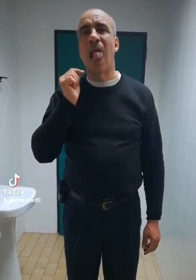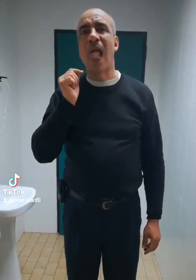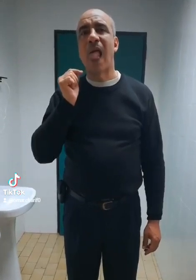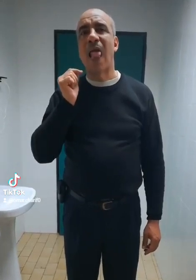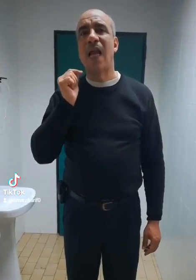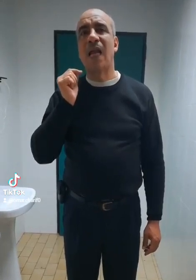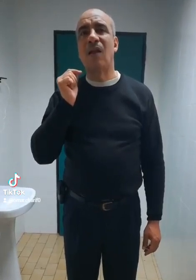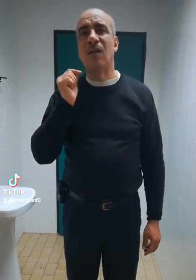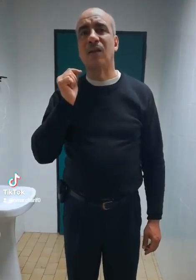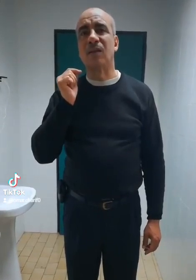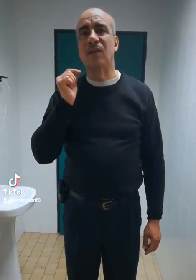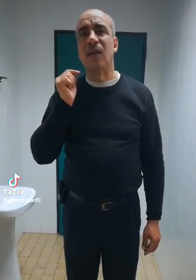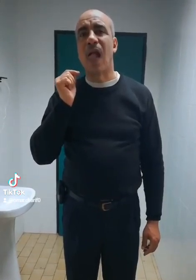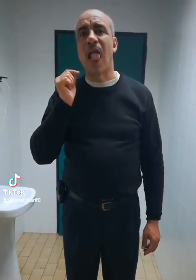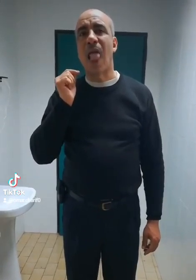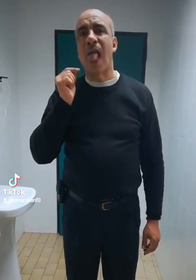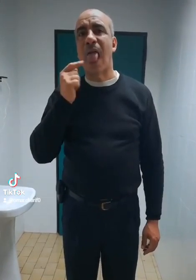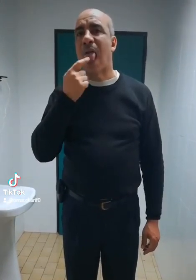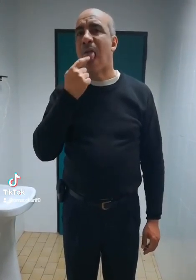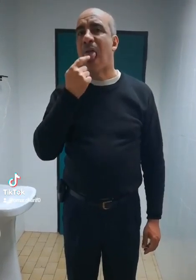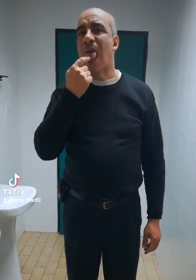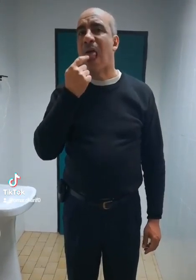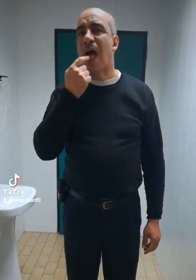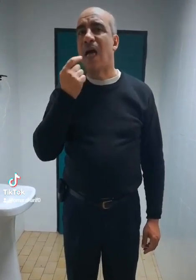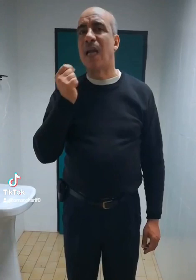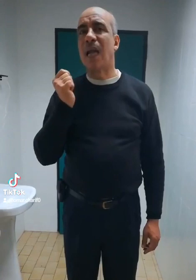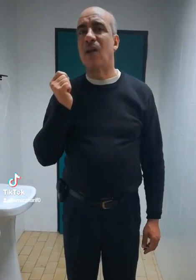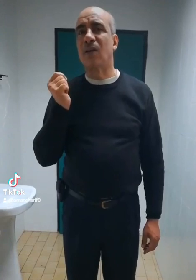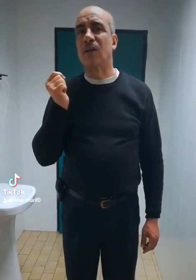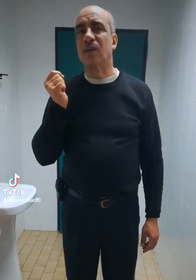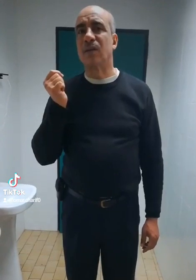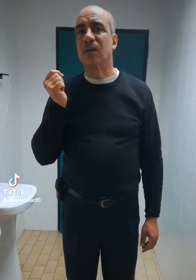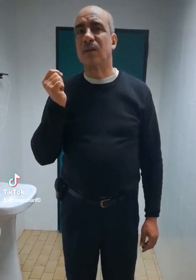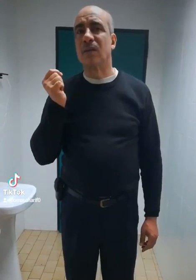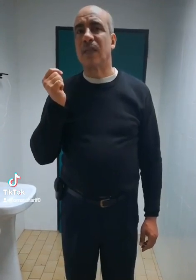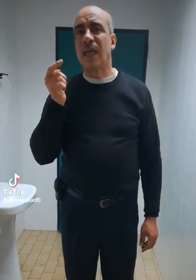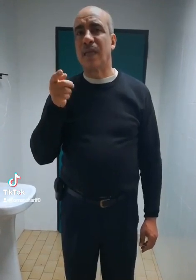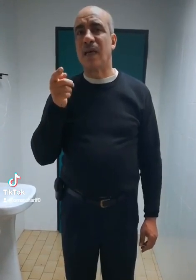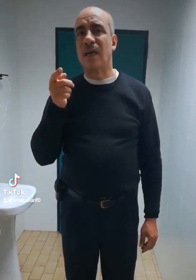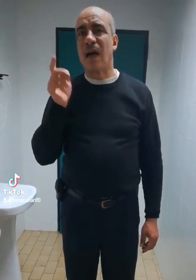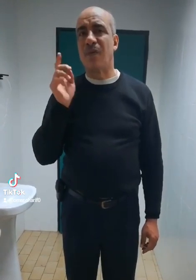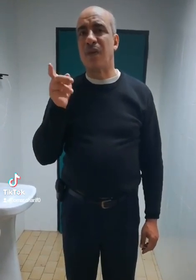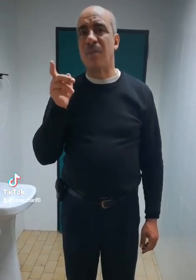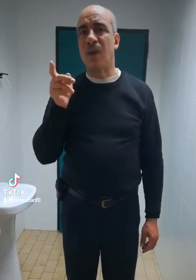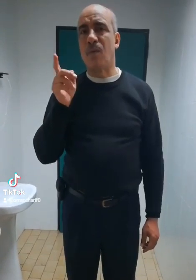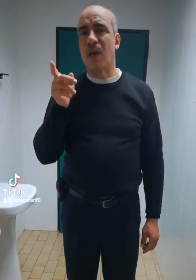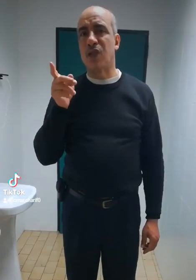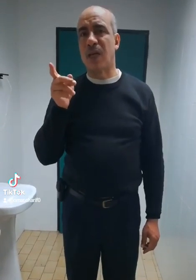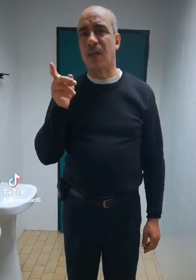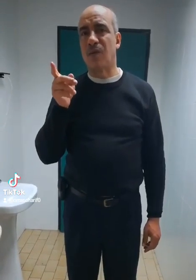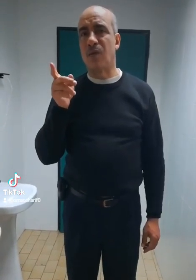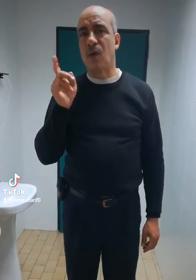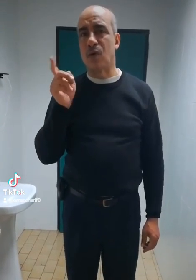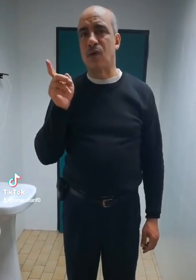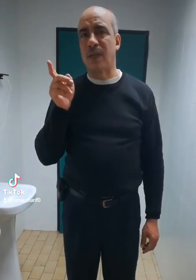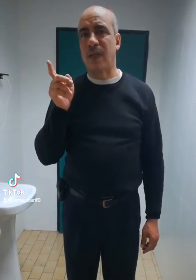La langue, quelqu'un a filmé Omar Sharif en secret